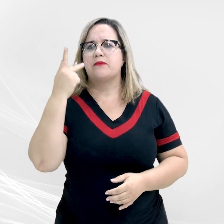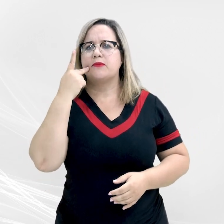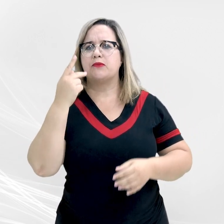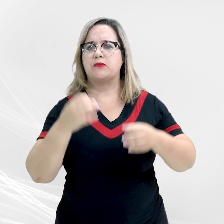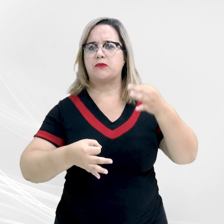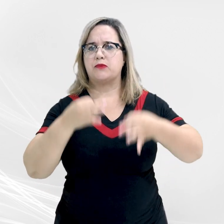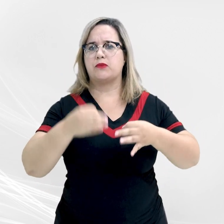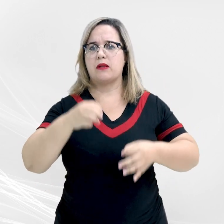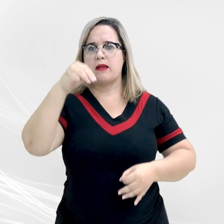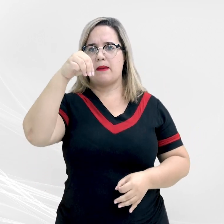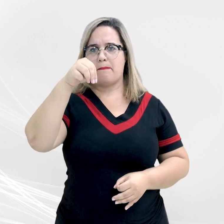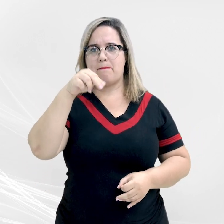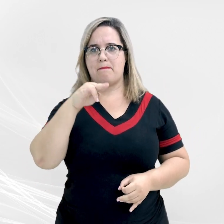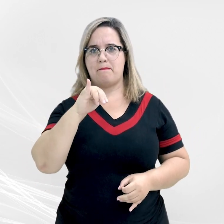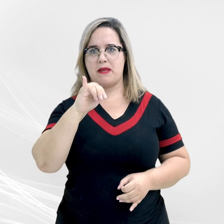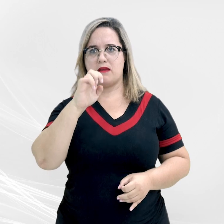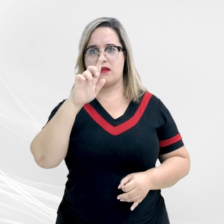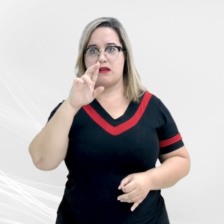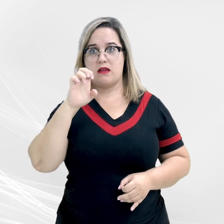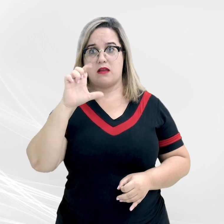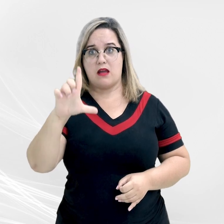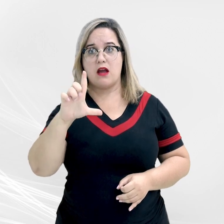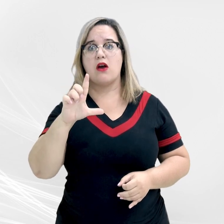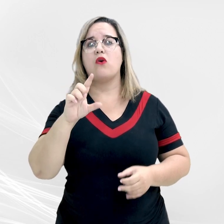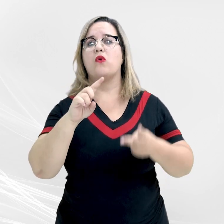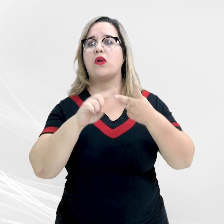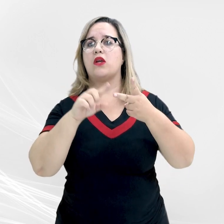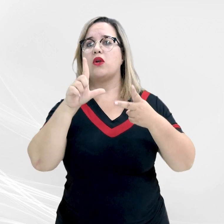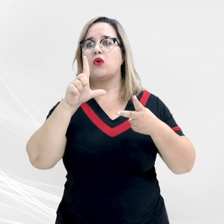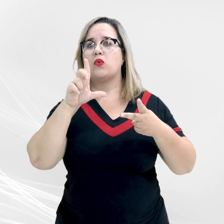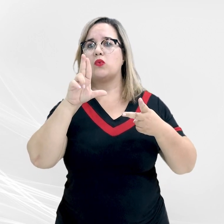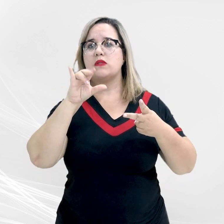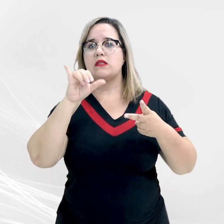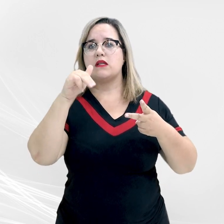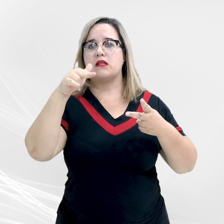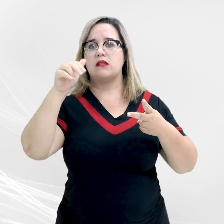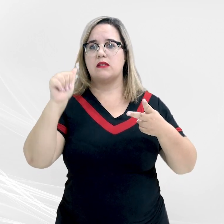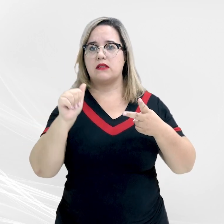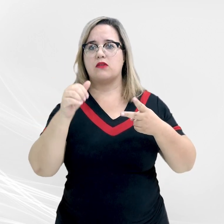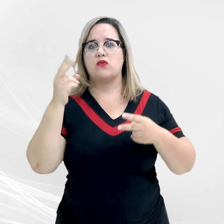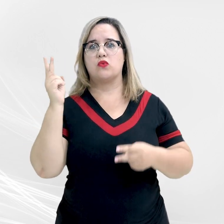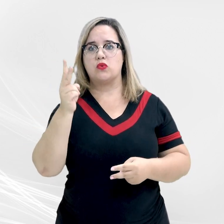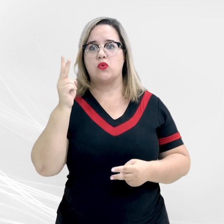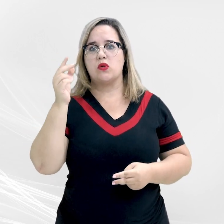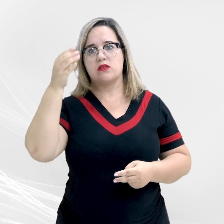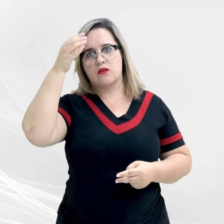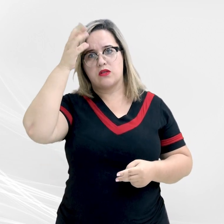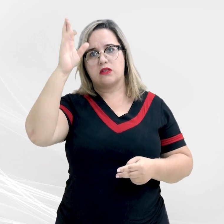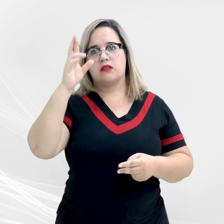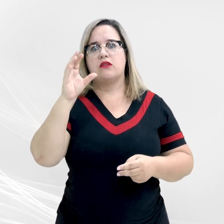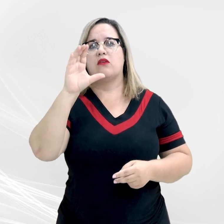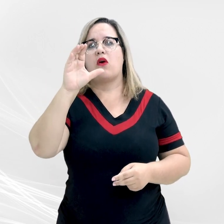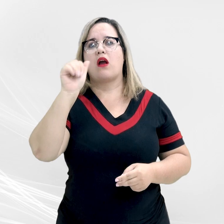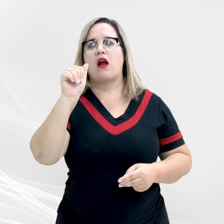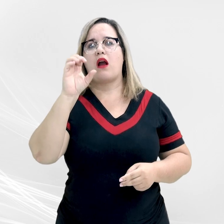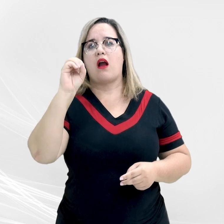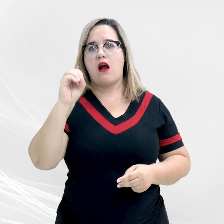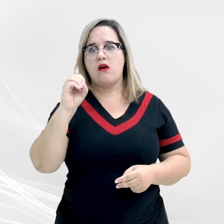Miguel Slezarenco e Luciana Fernandes de Freitas, coordenadores do Cal Educação e Cal da Pessoa com